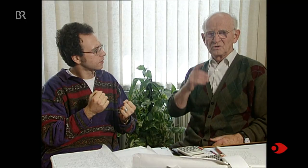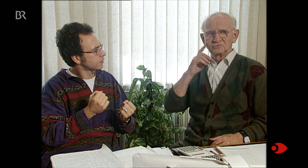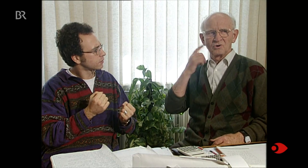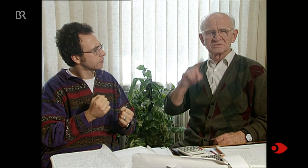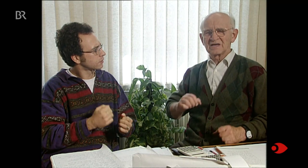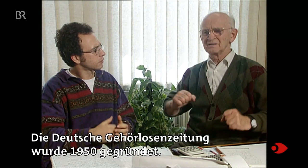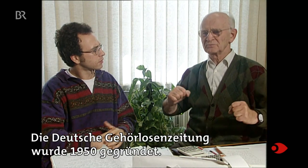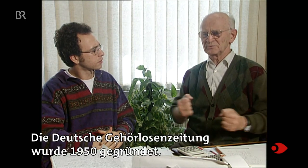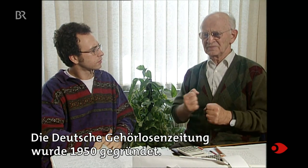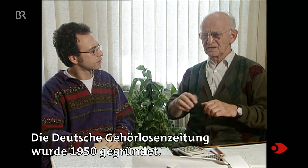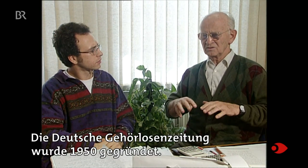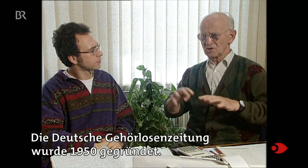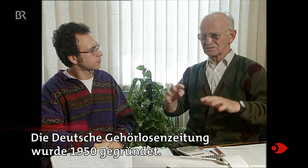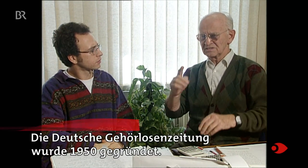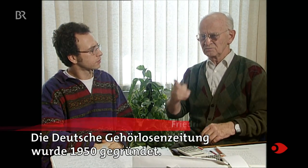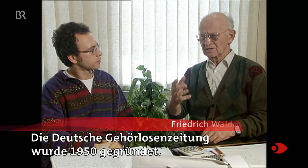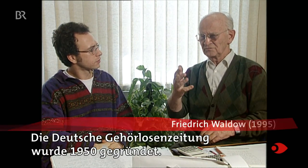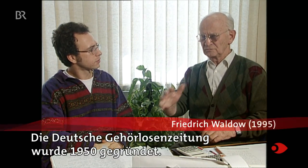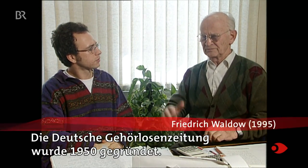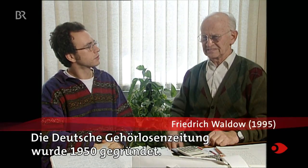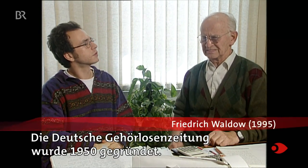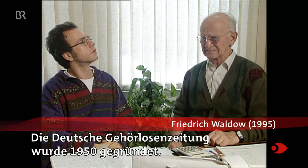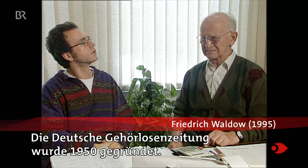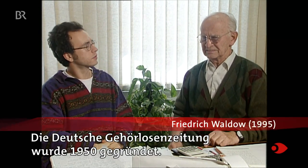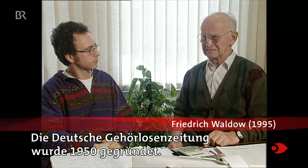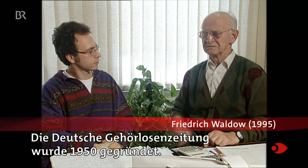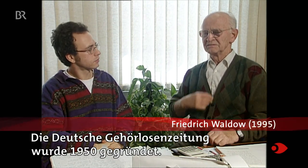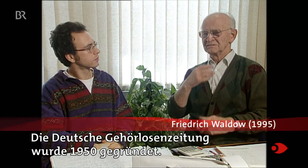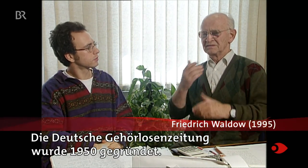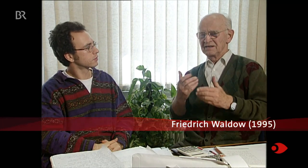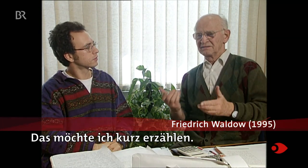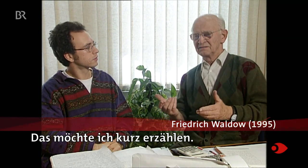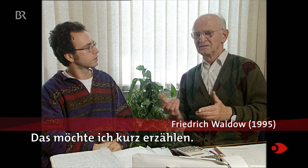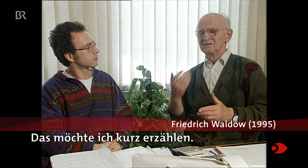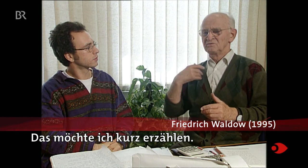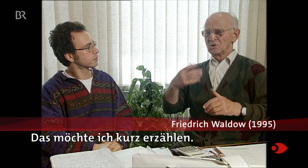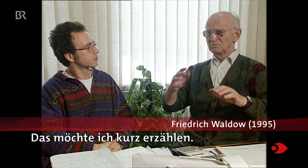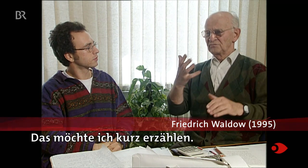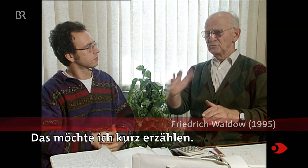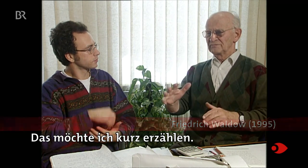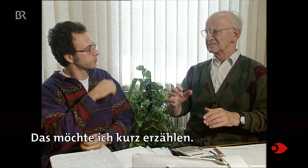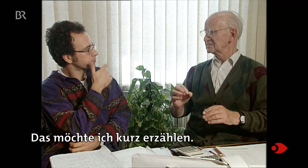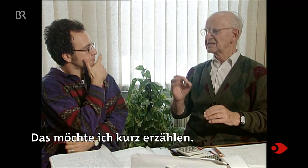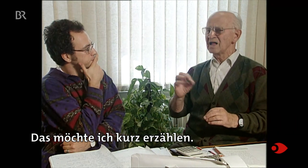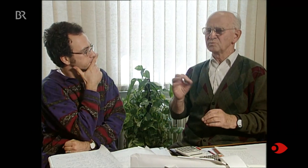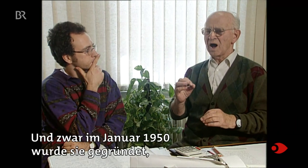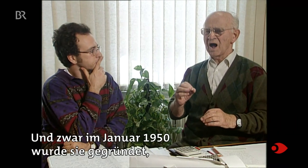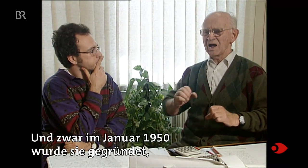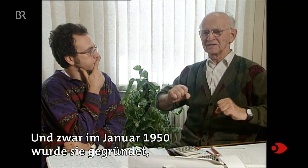Die Deutsche Gehörlosenzeitung wurde 1950 gegründet. Das möchte ich kurz erzählen. Und zwar